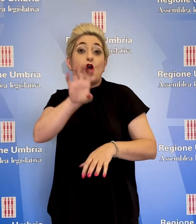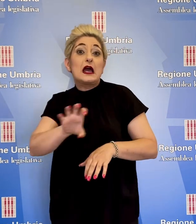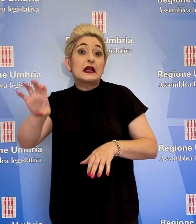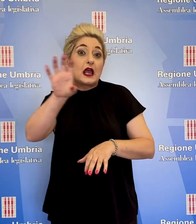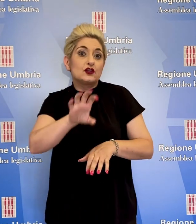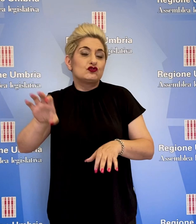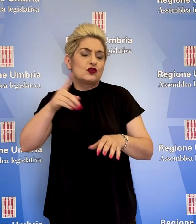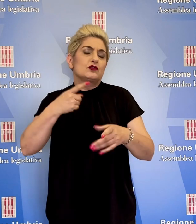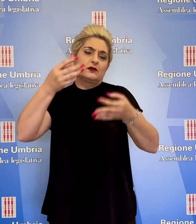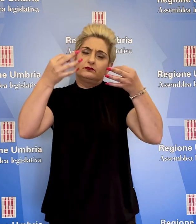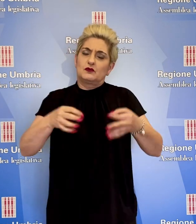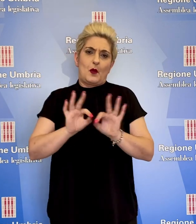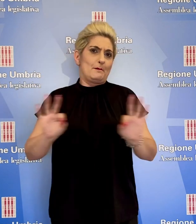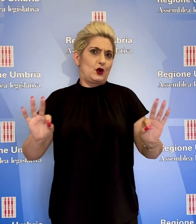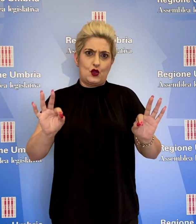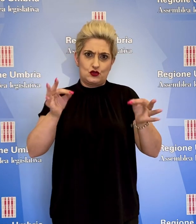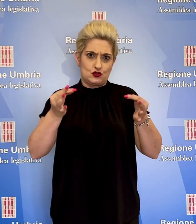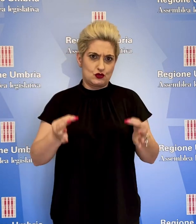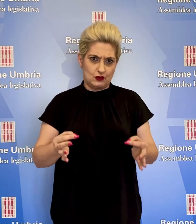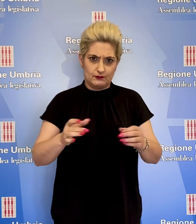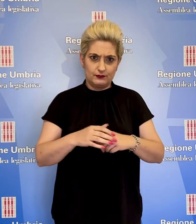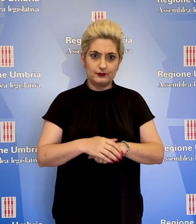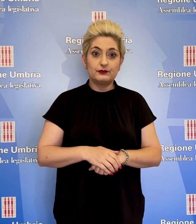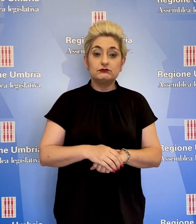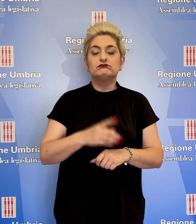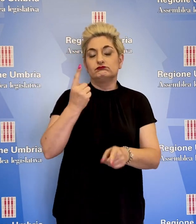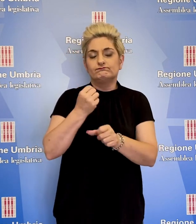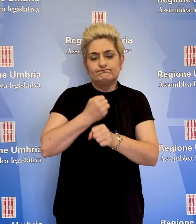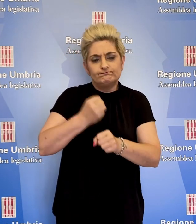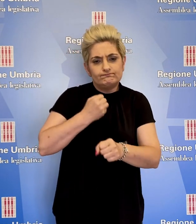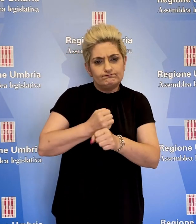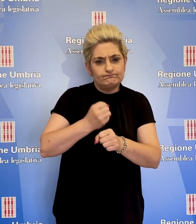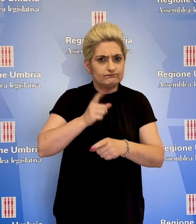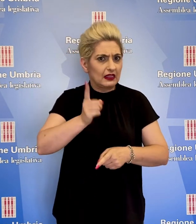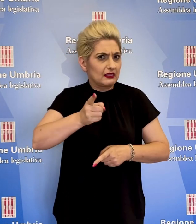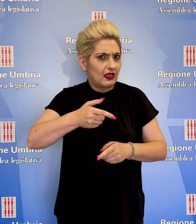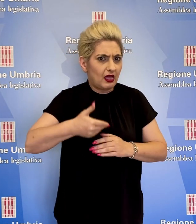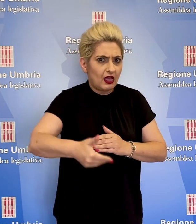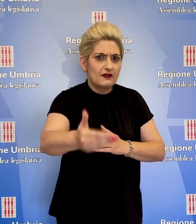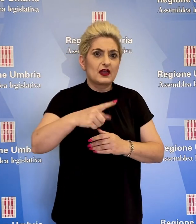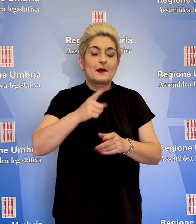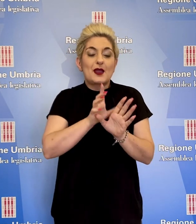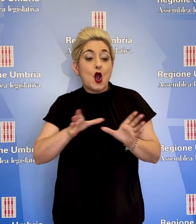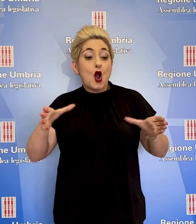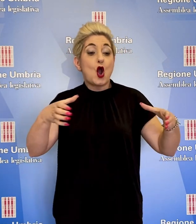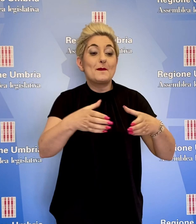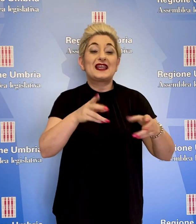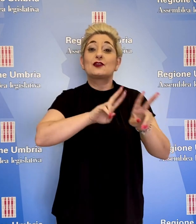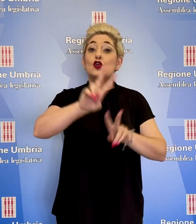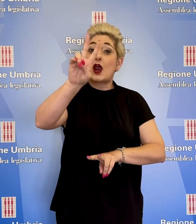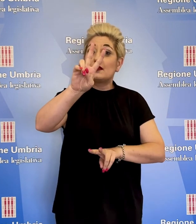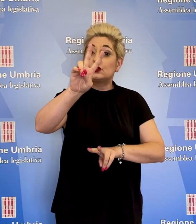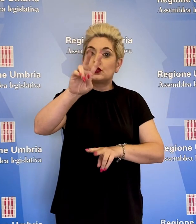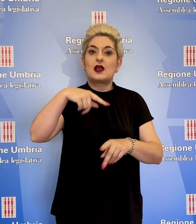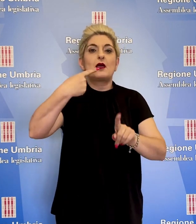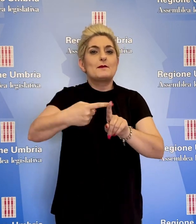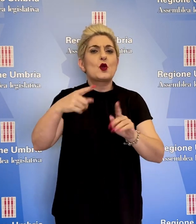la Regione si farà trovare pronta. Dobbiamo quindi lavorare per ottenere un comitato nazionale, ha detto, ma anche per una legge